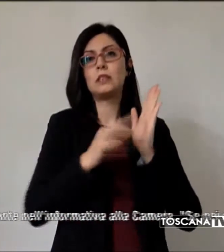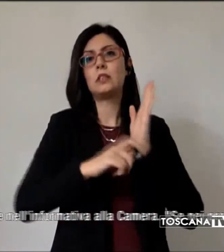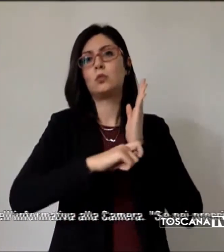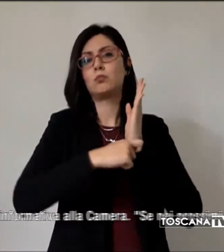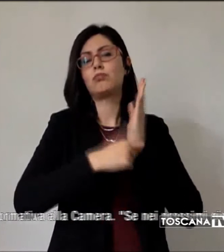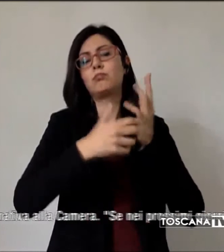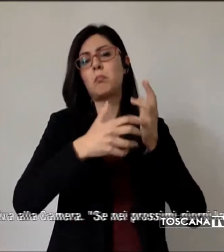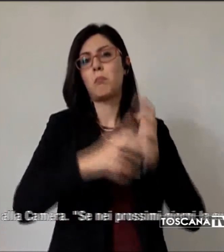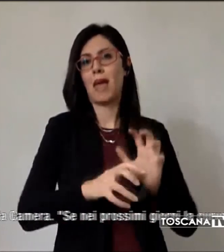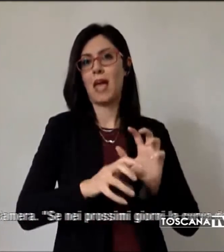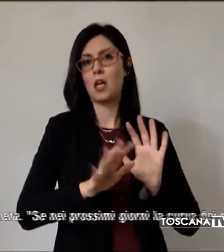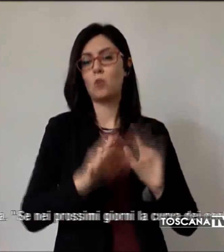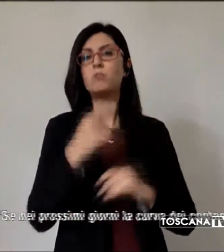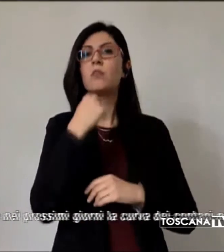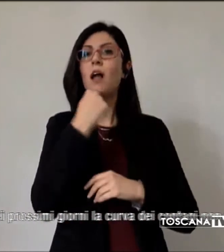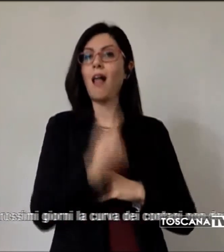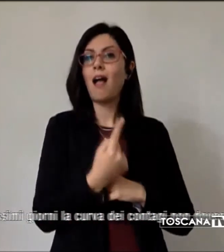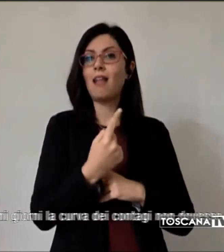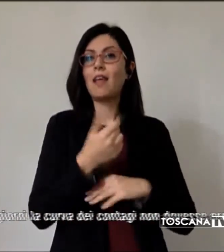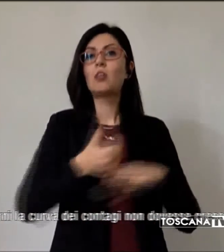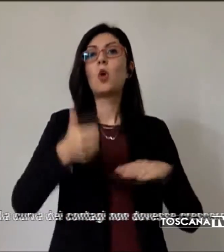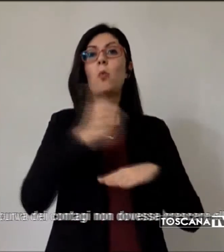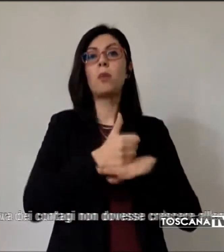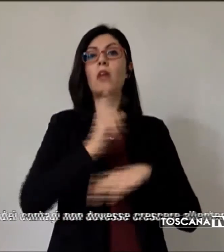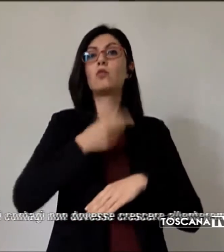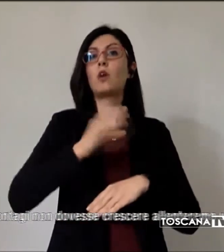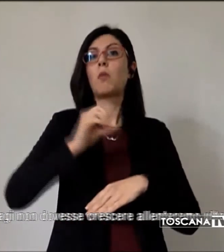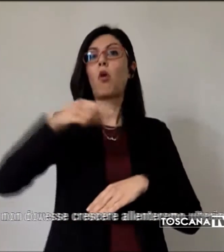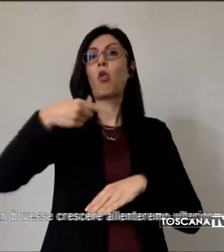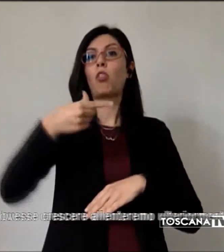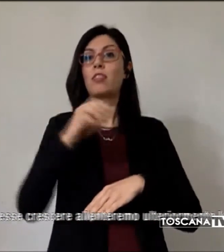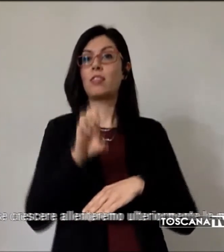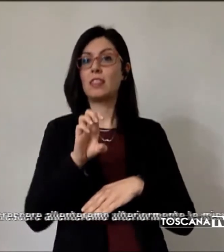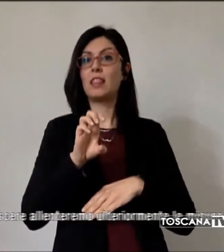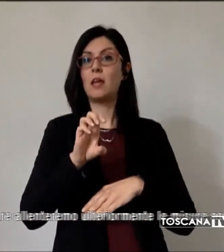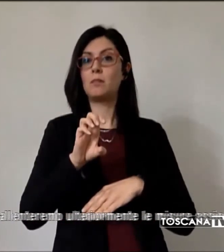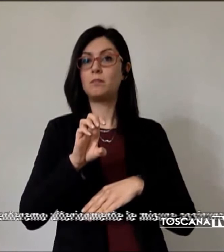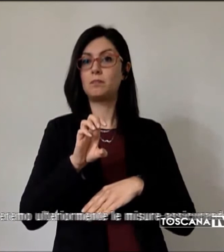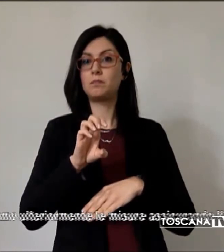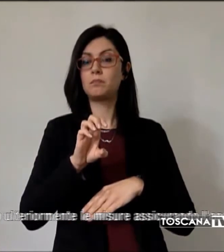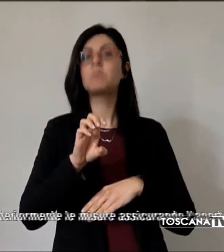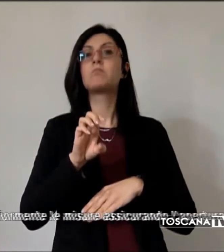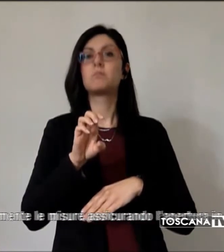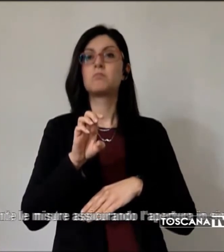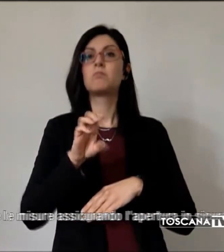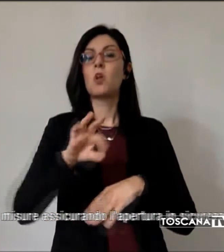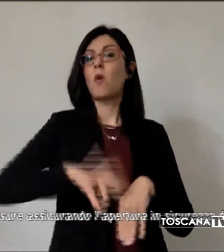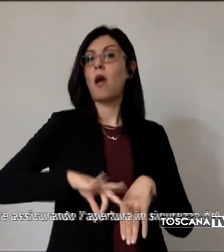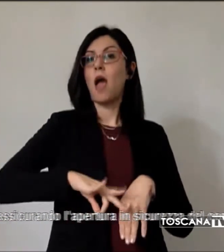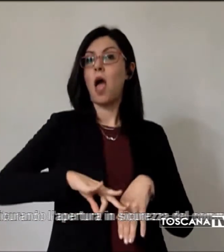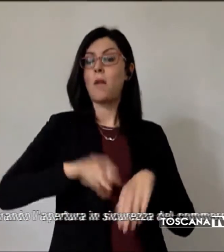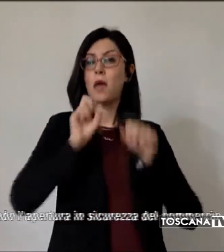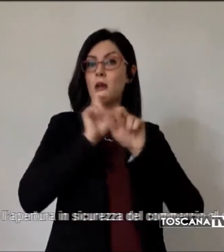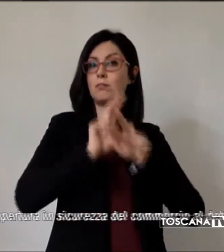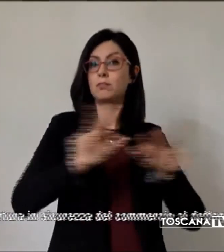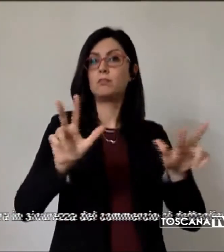Lo ha detto il Premier Giuseppe Conte nell'informativa alla Camera. Se nei prossimi giorni la